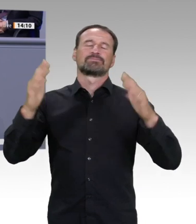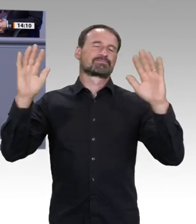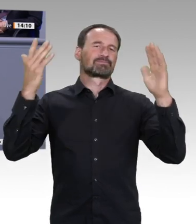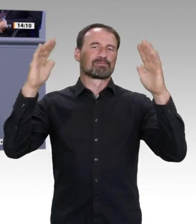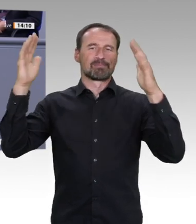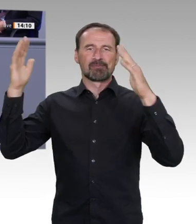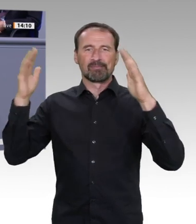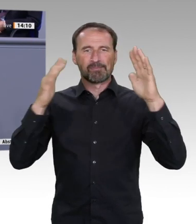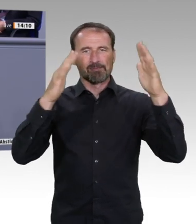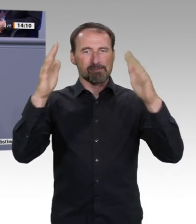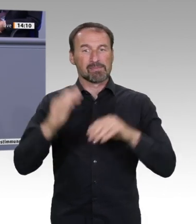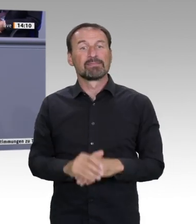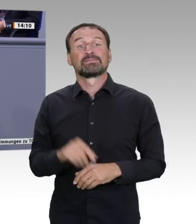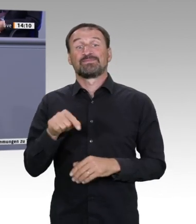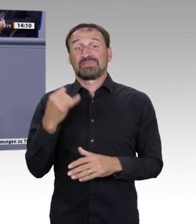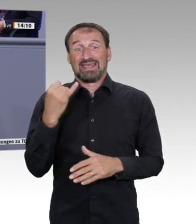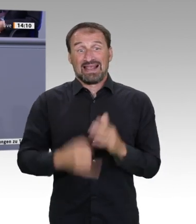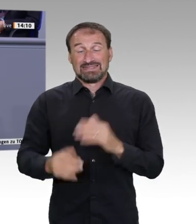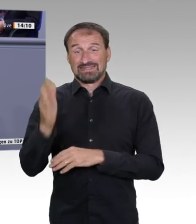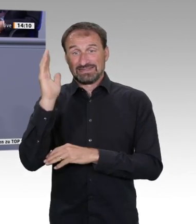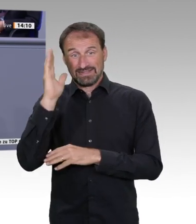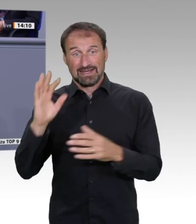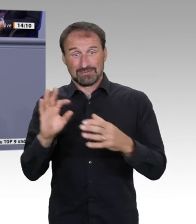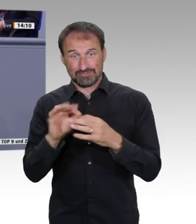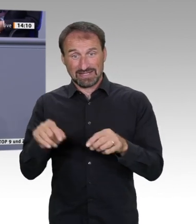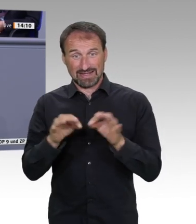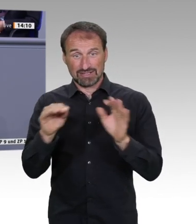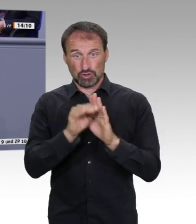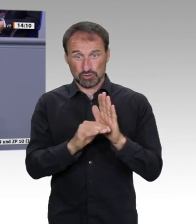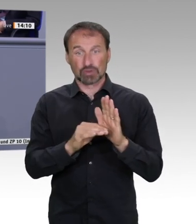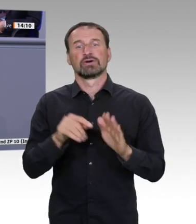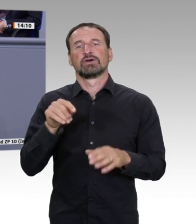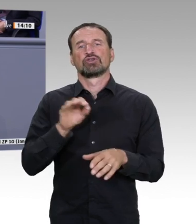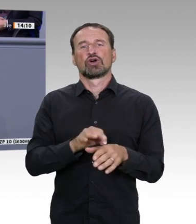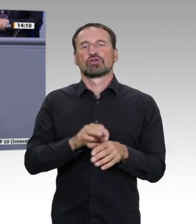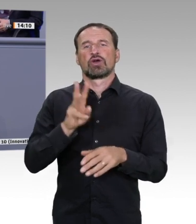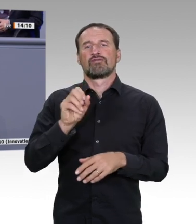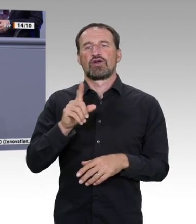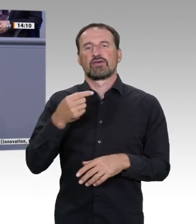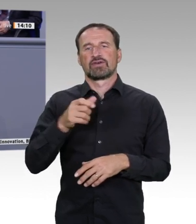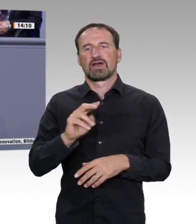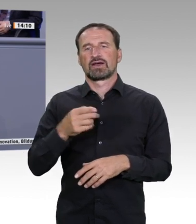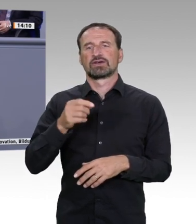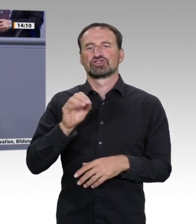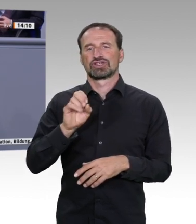beim Thema Pandemie. Eine Pandemie macht an keiner Staatsgrenze Halt. Deshalb ist es